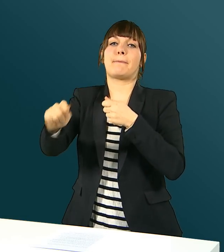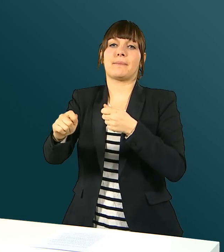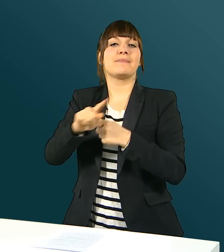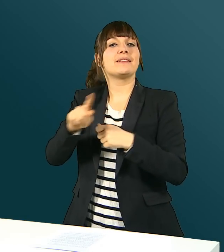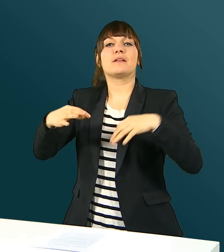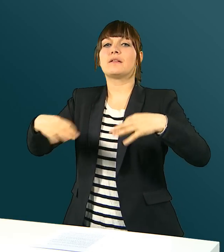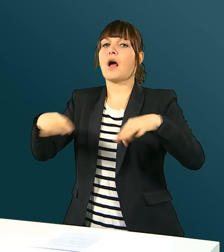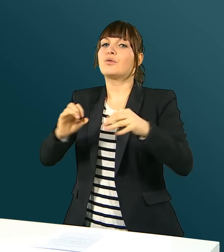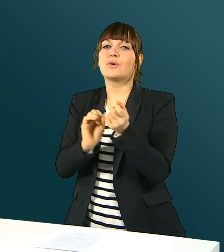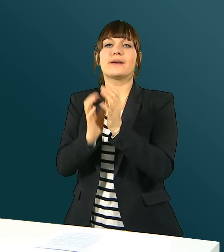gesetzt wurde.